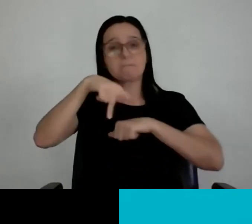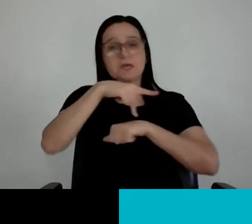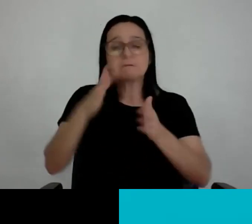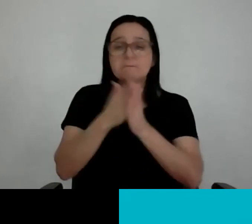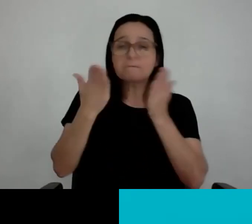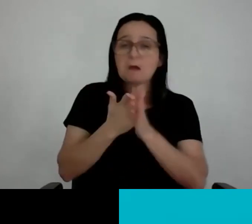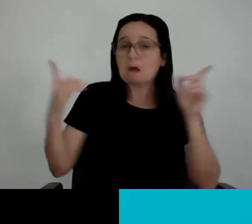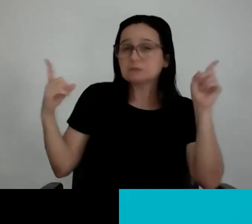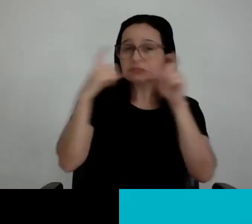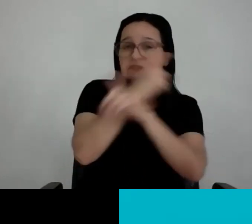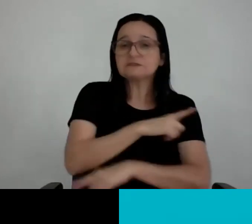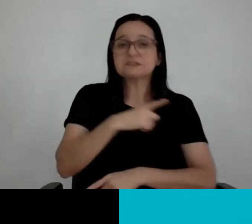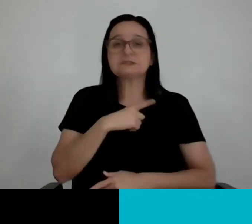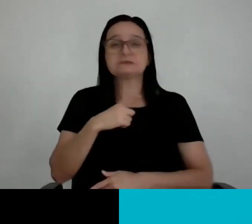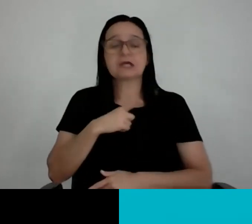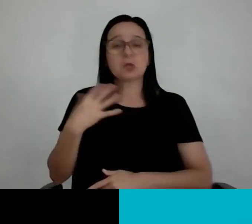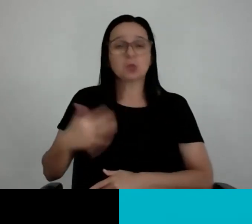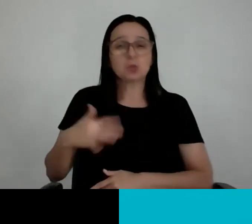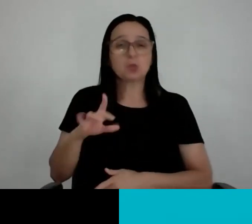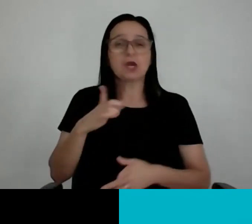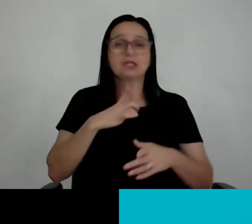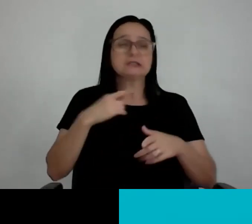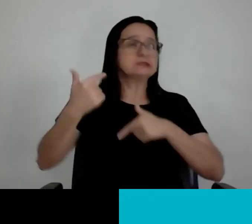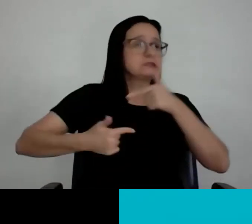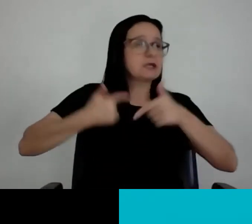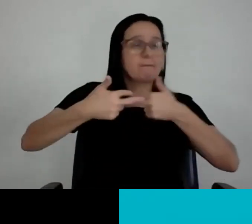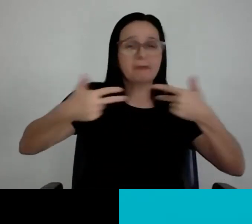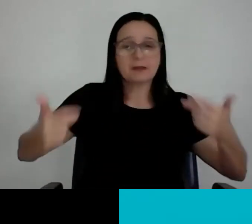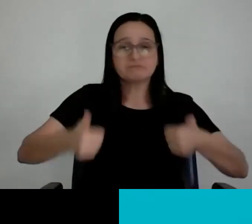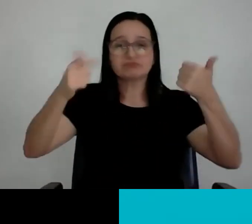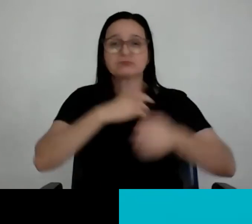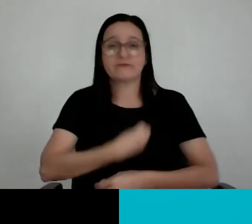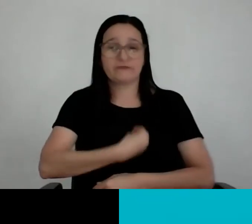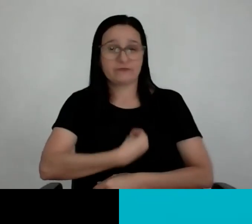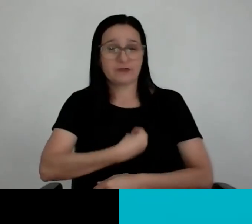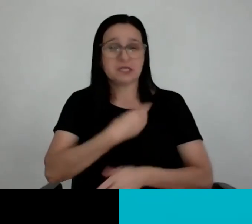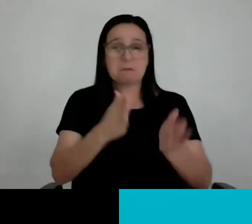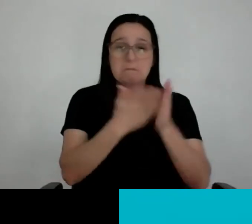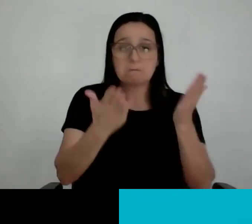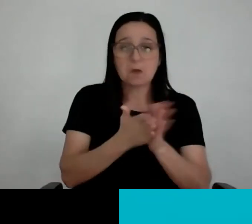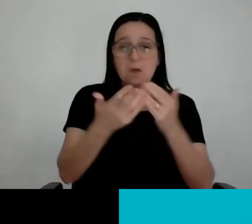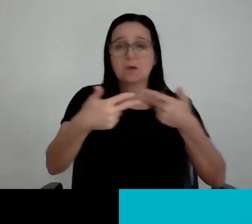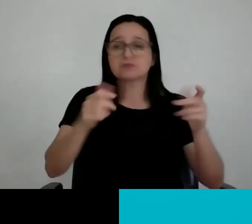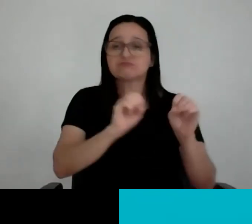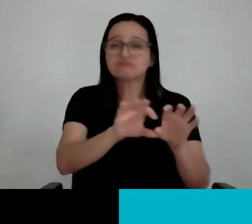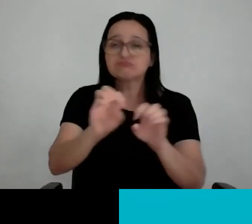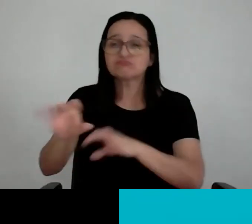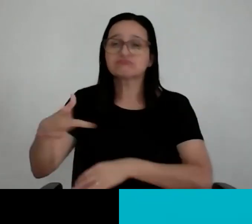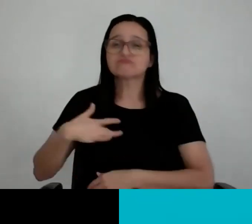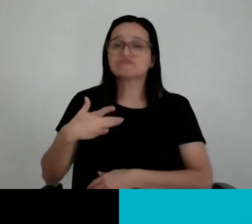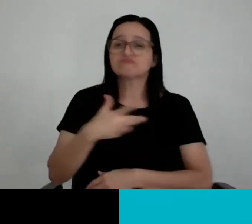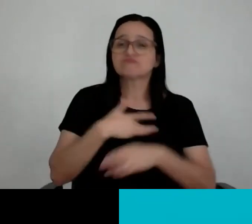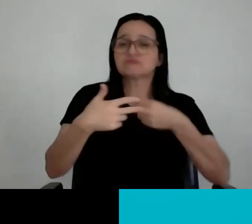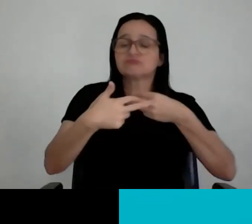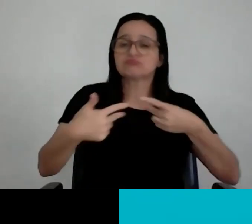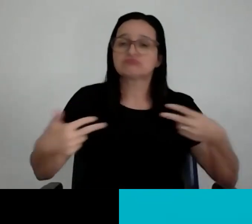metas importantes para cumprir, de saneamento, de qualidade de vida, de pobreza, de educação, de saúde, e que vai